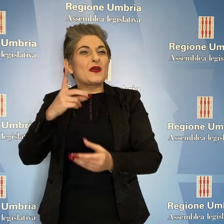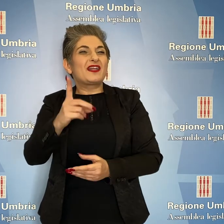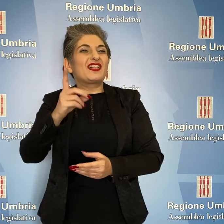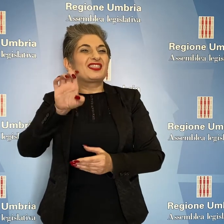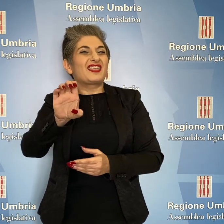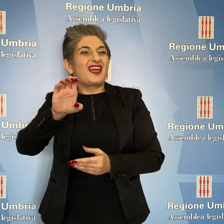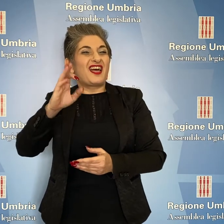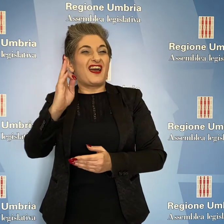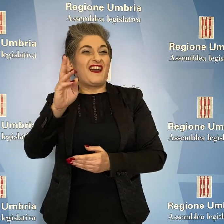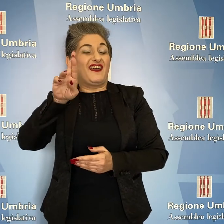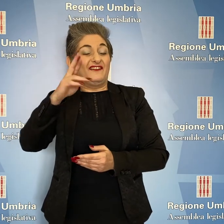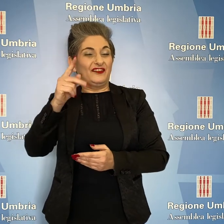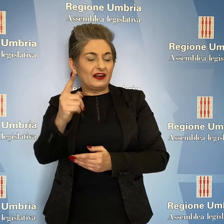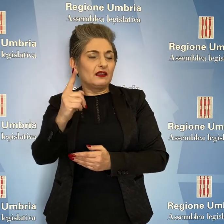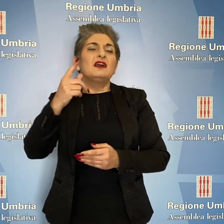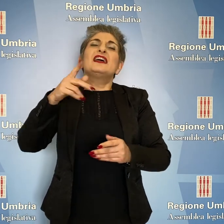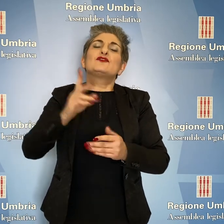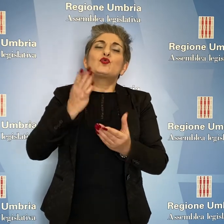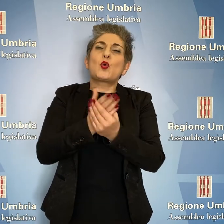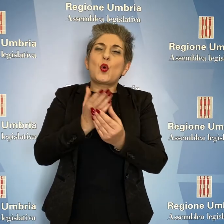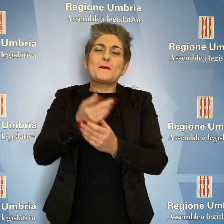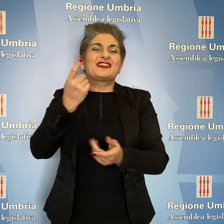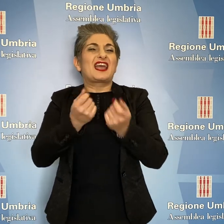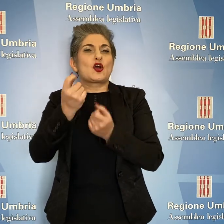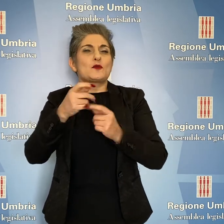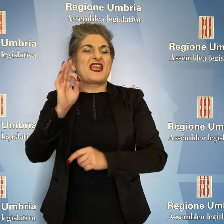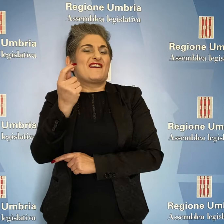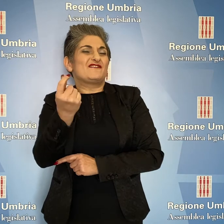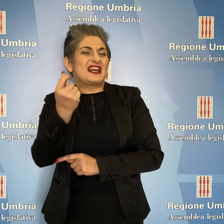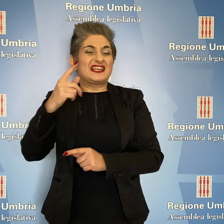vostro DEFRE, il documento di economia e finanza regionale.